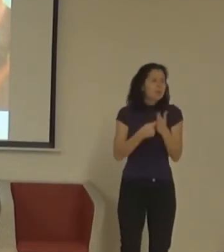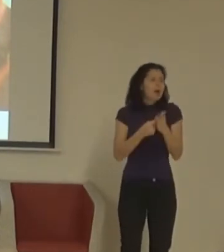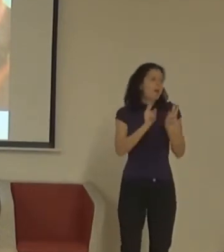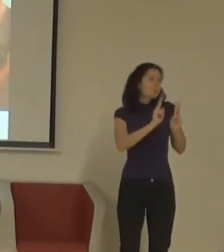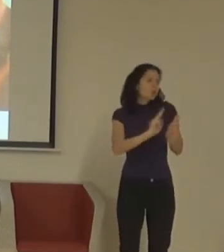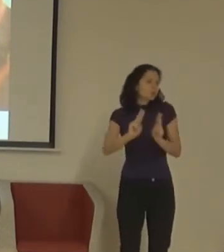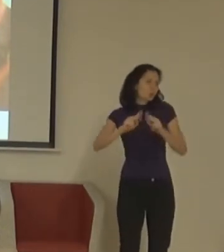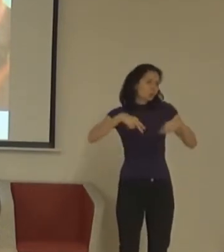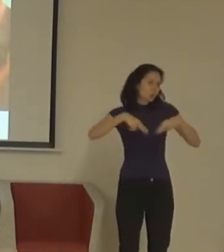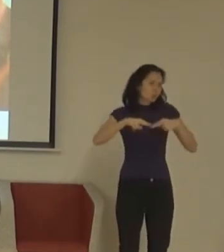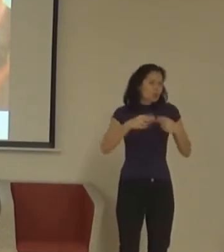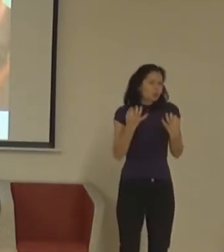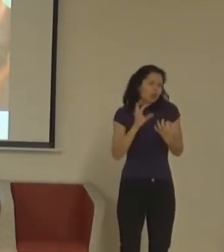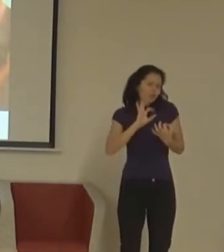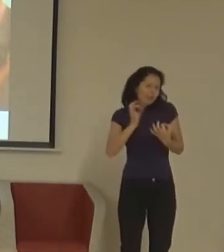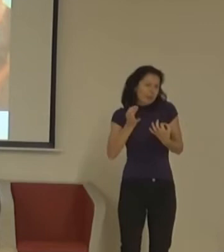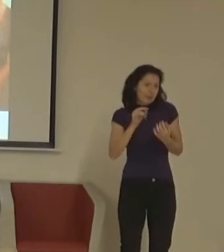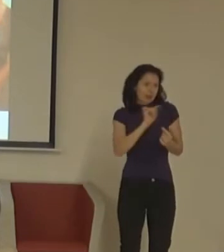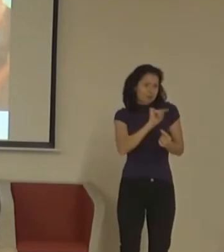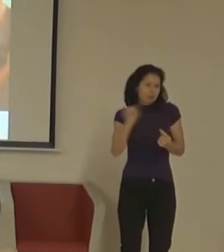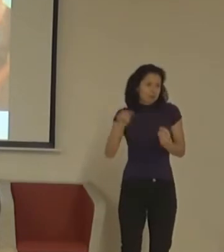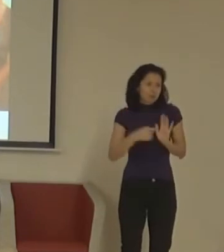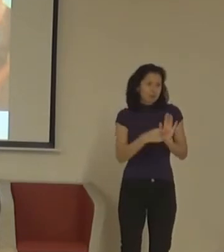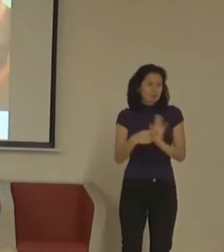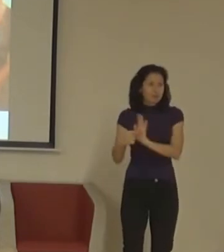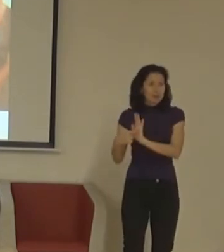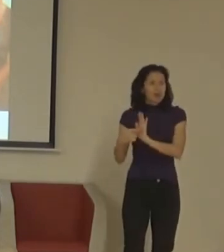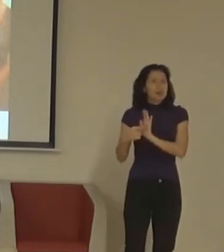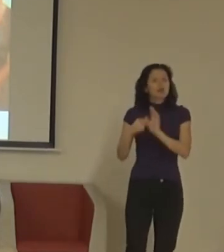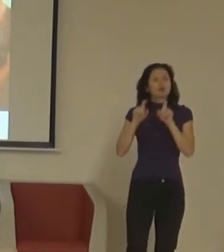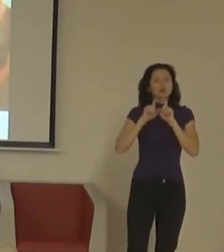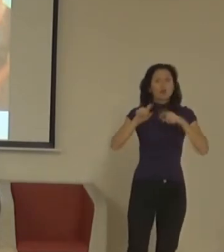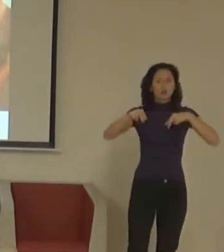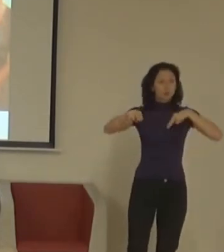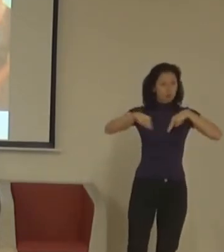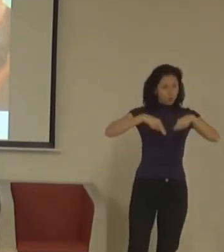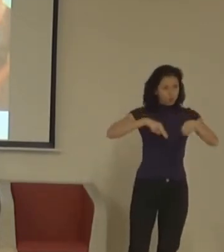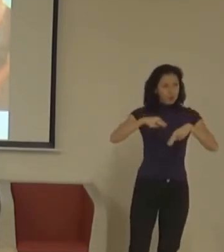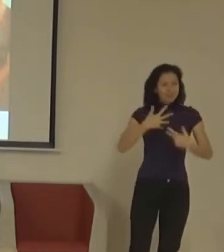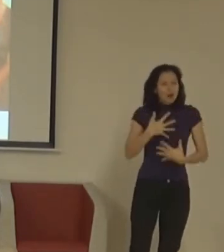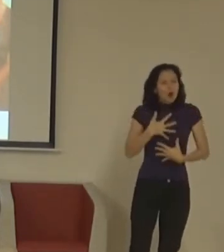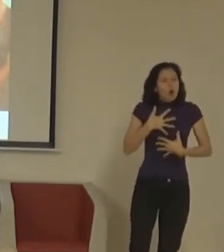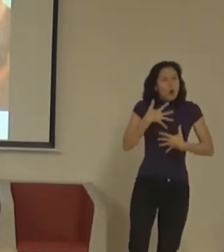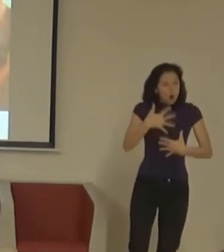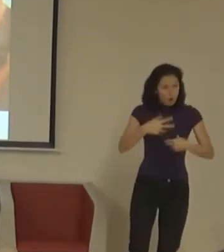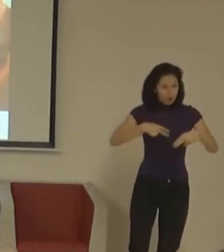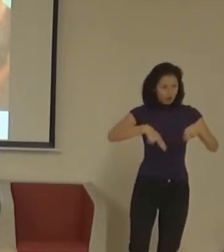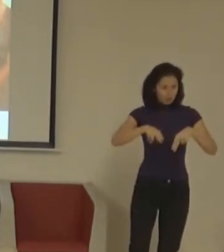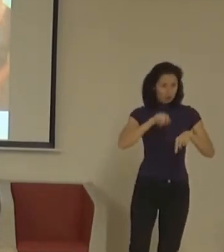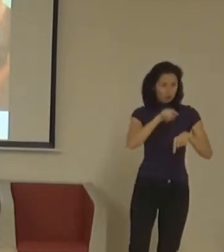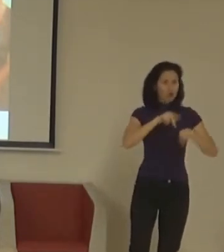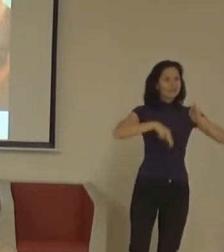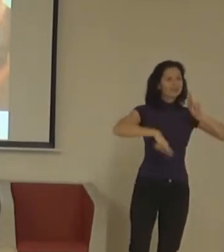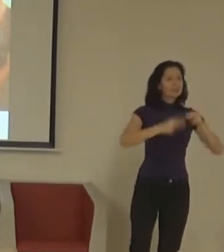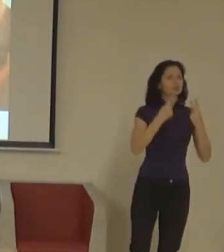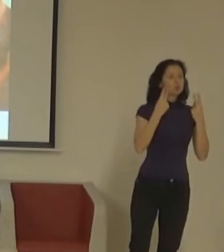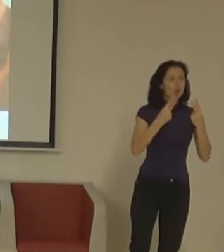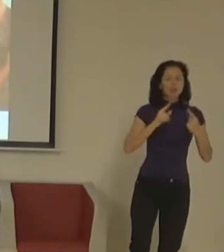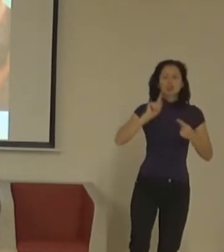těm druhým, protože ta ochota komunikovat a otevřenost těch komunikací je výsledku důležitější než počet znaků, který znáte.